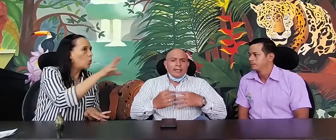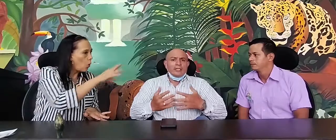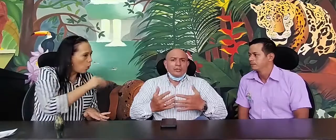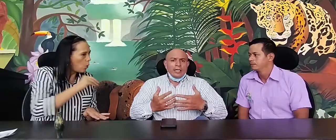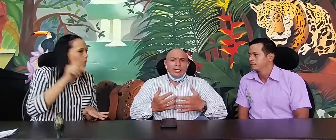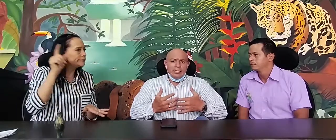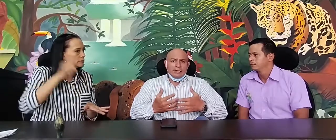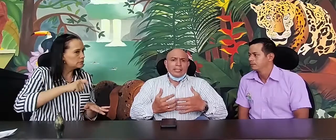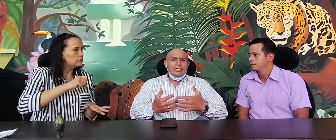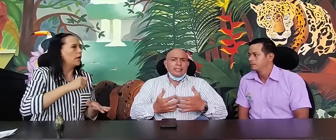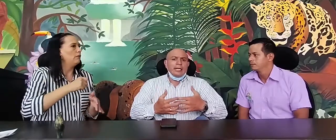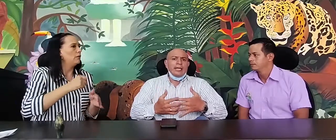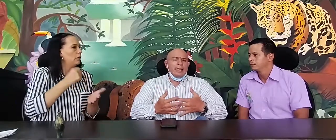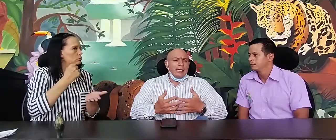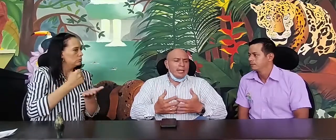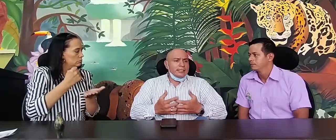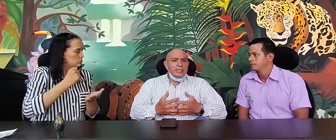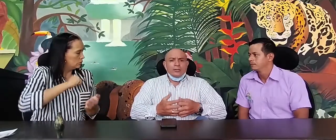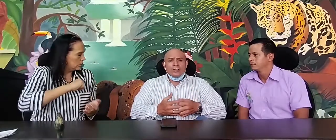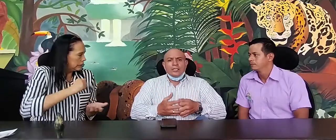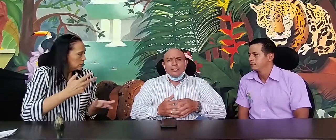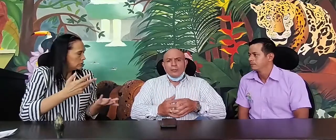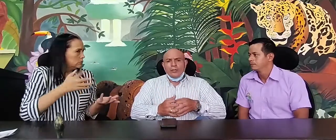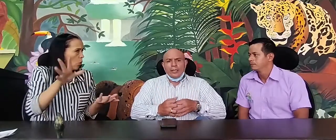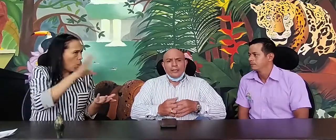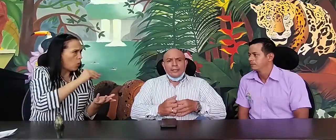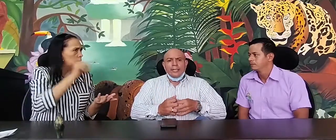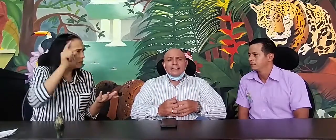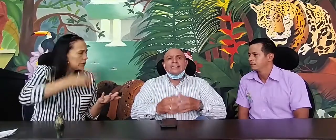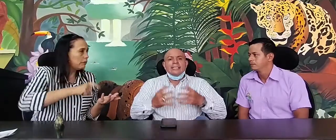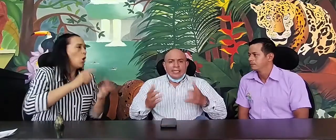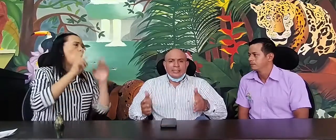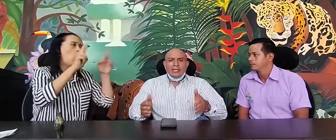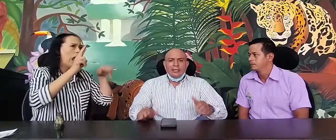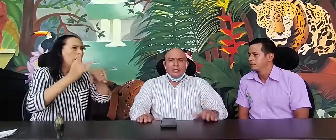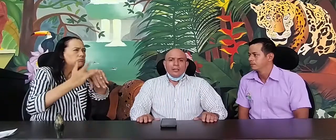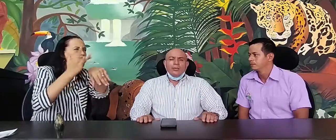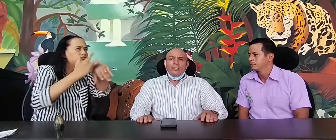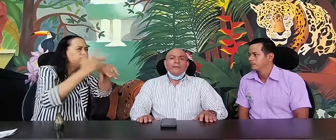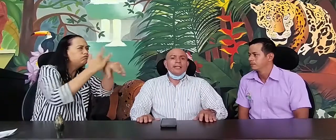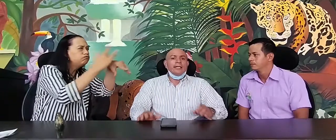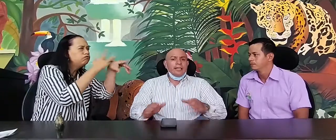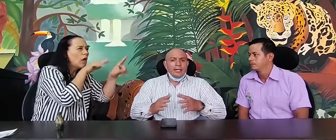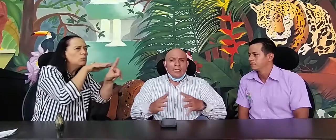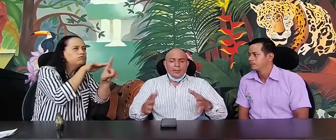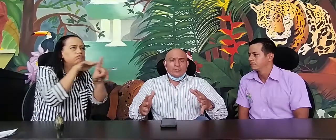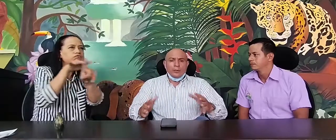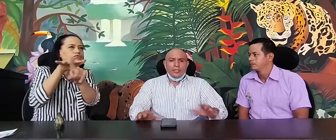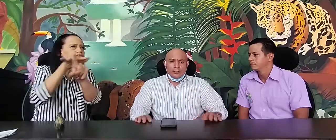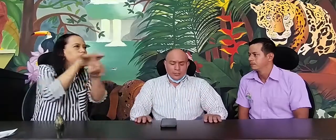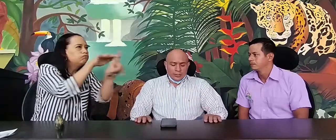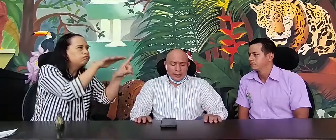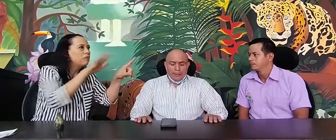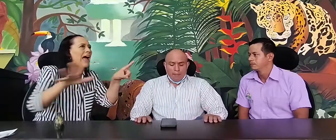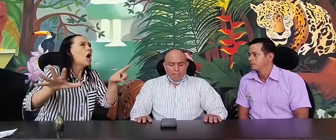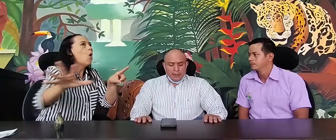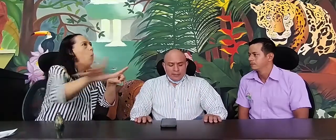nacional se siga haciendo este tipo de discidencias, con el fin de que la demás población se